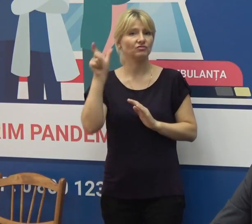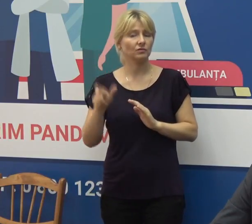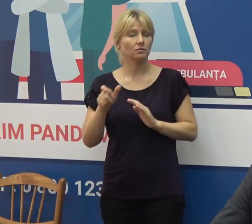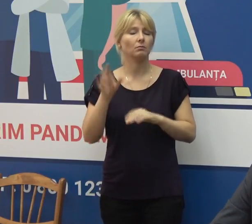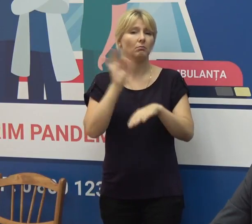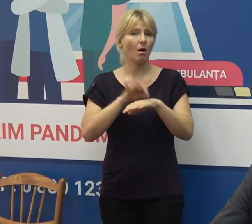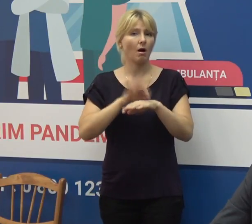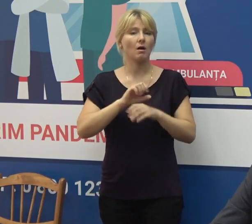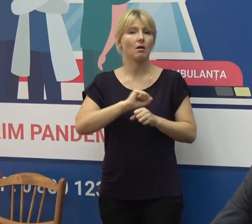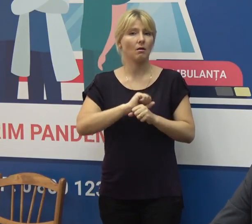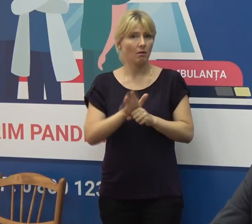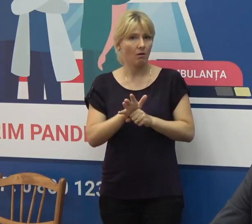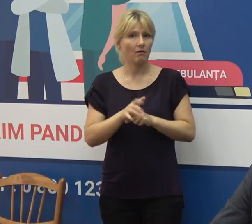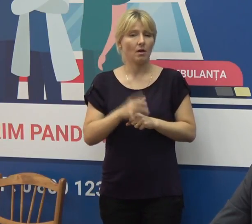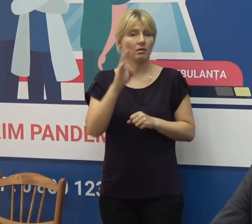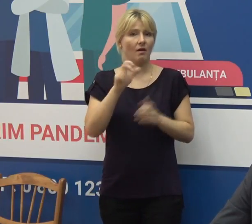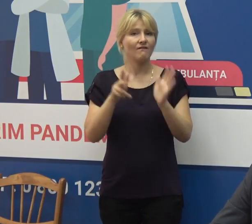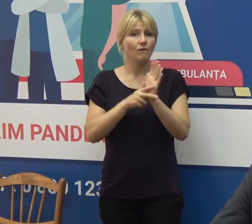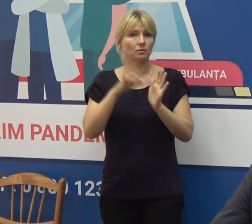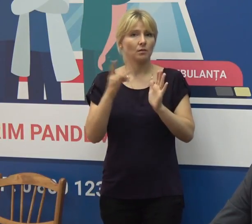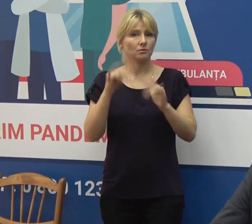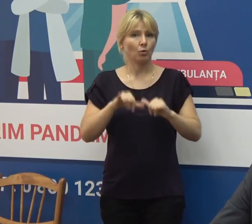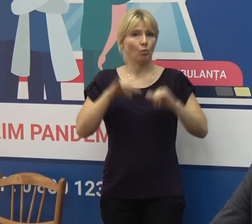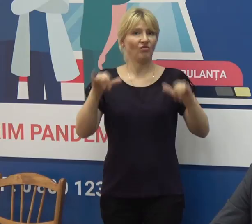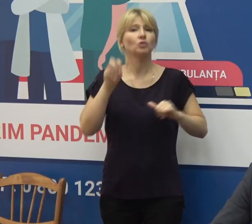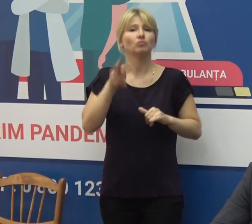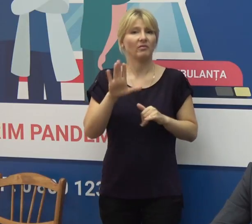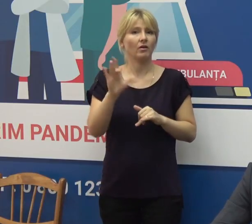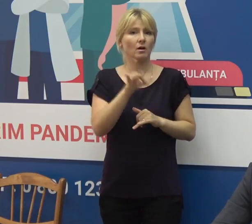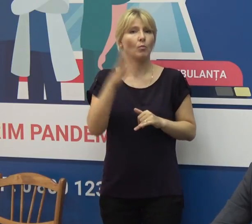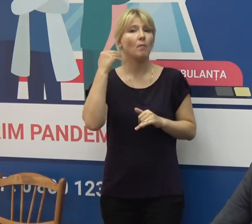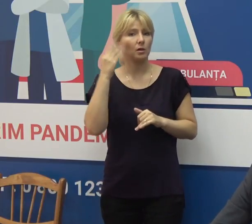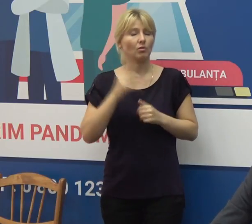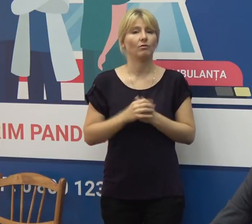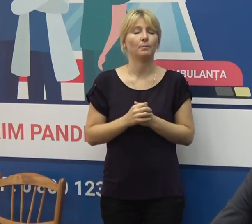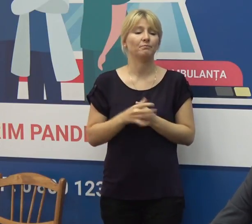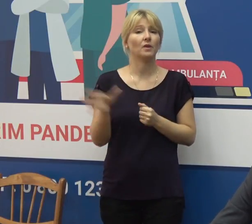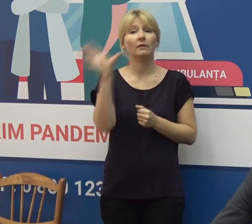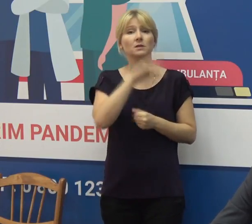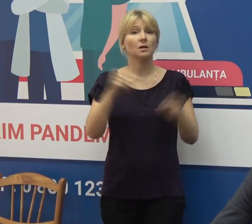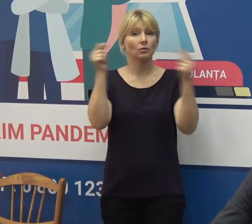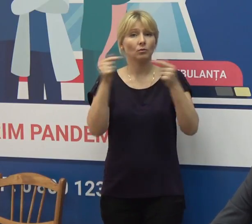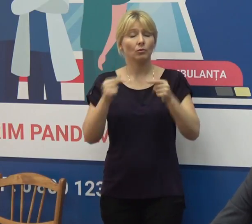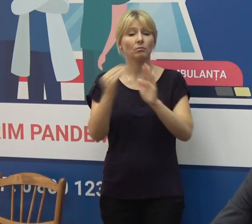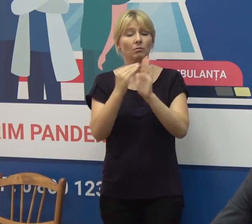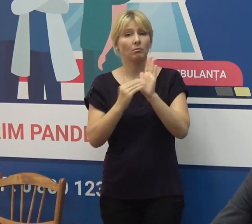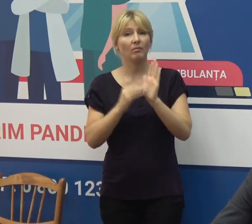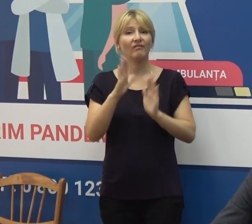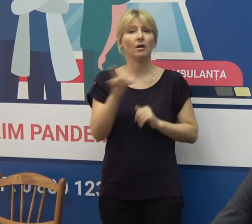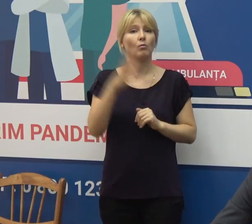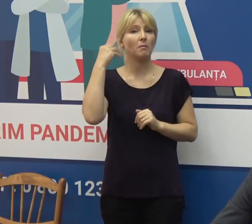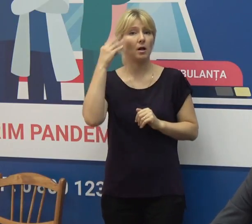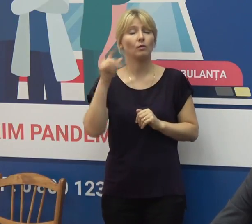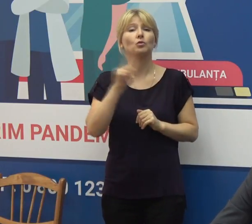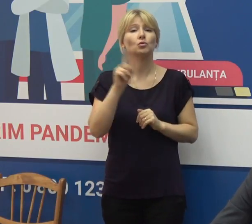cu un număr de practic 8 ori mai mare ca în Republica Moldova. Datele din Republica Moldova ne arată că